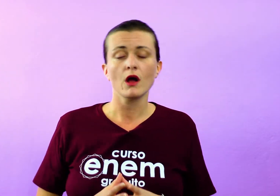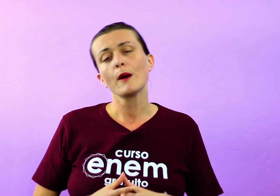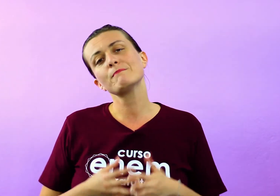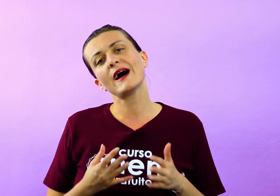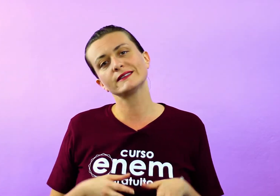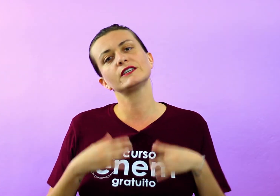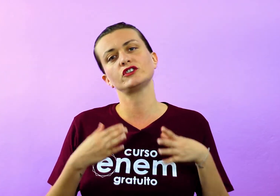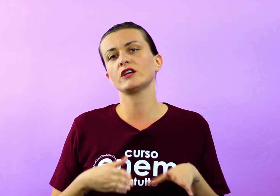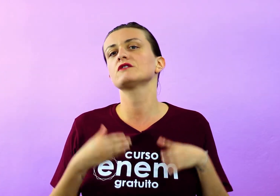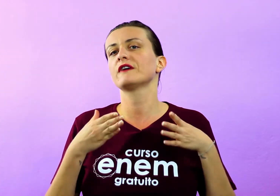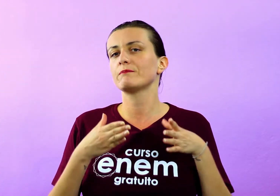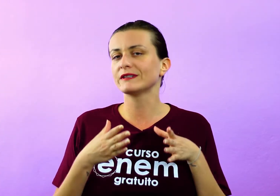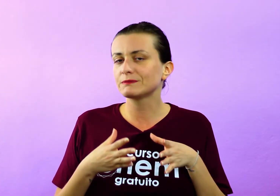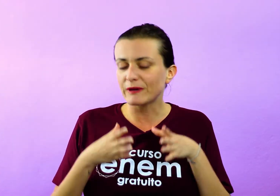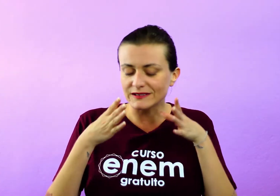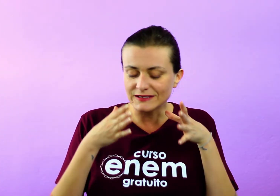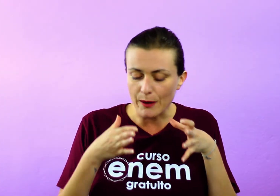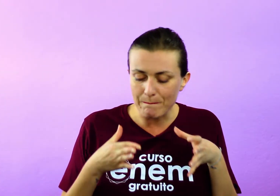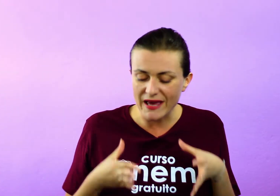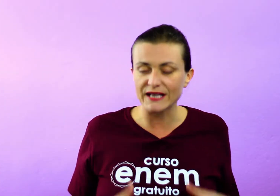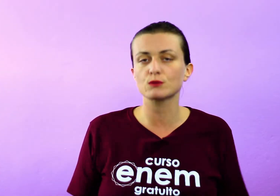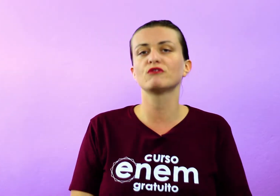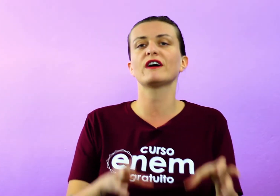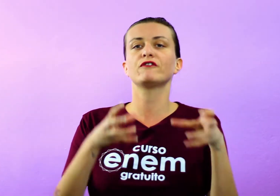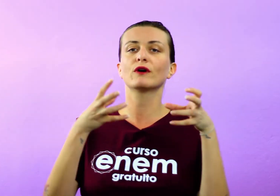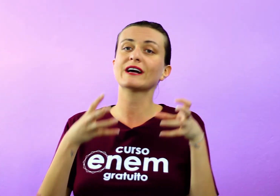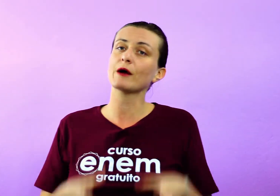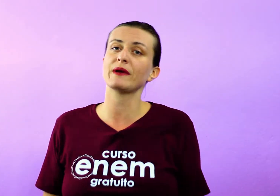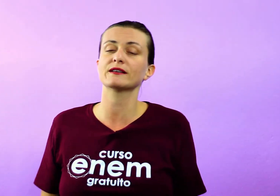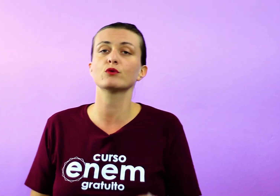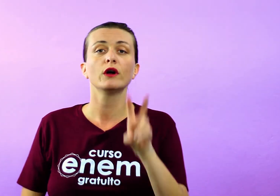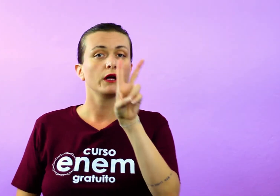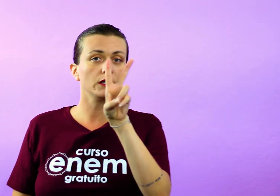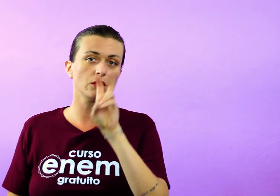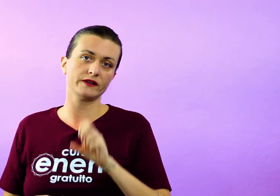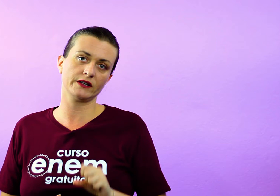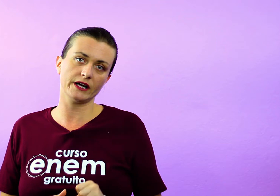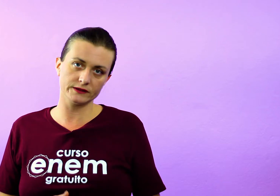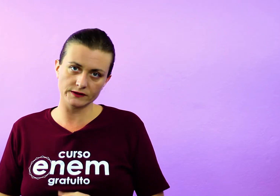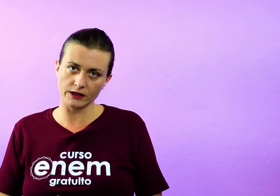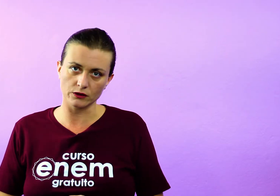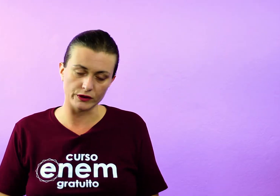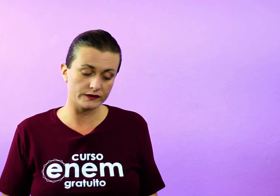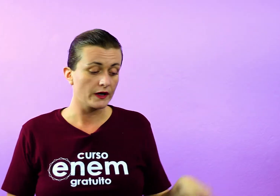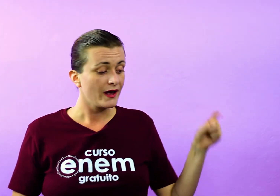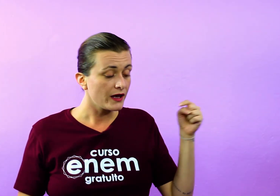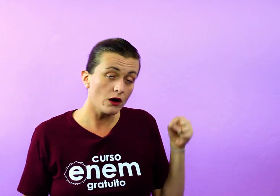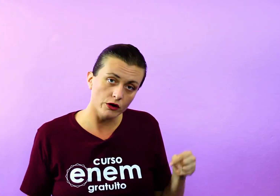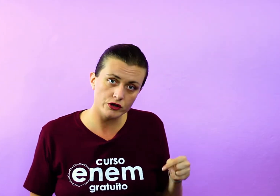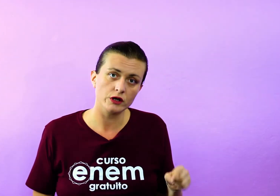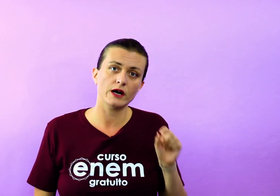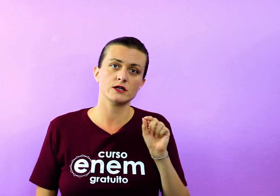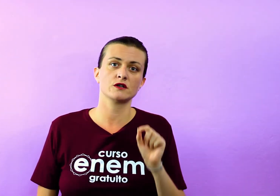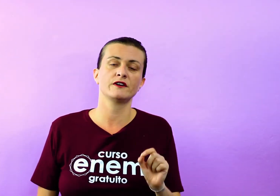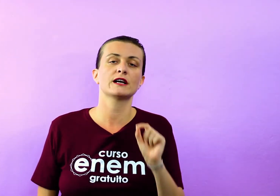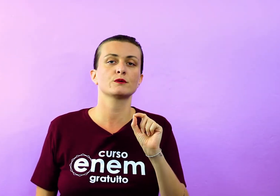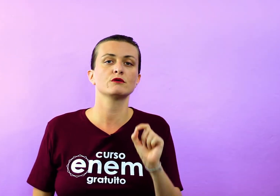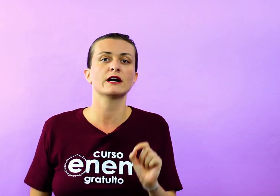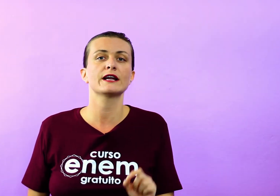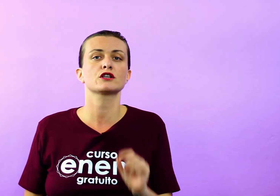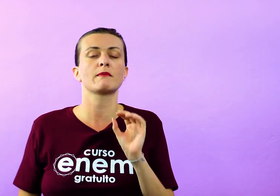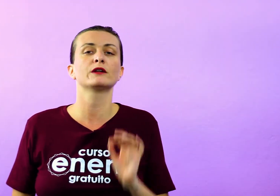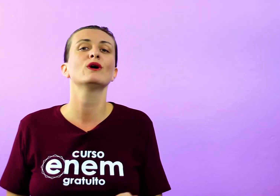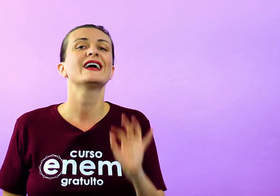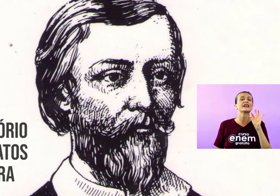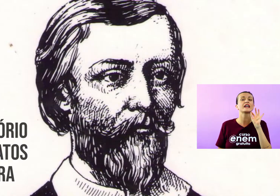Barroco. Mas a gente vai pensar mesmo, vai focar mesmo em dois grandes escritores. E hoje, a gente vai falar